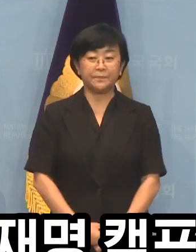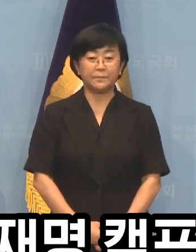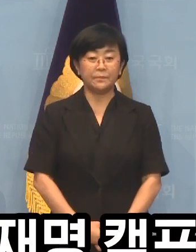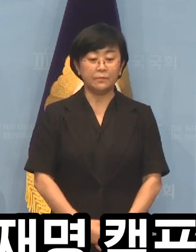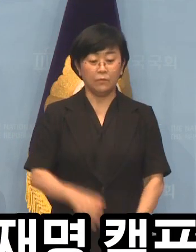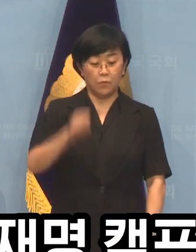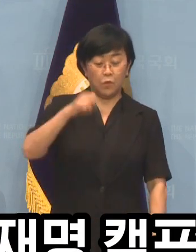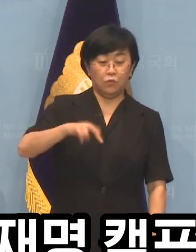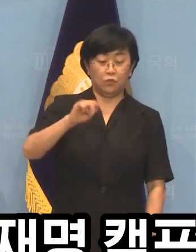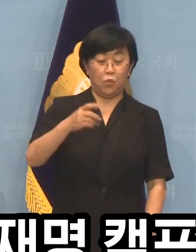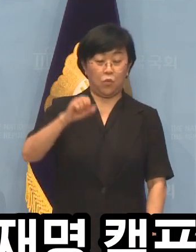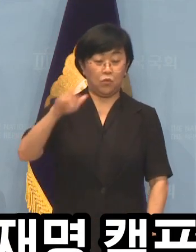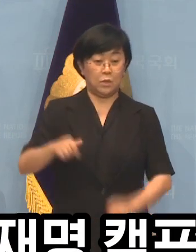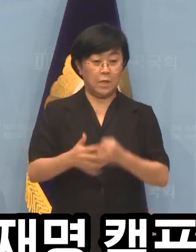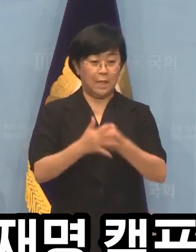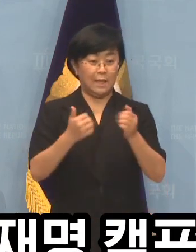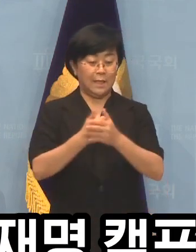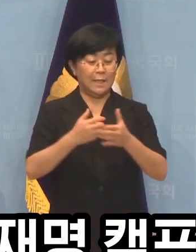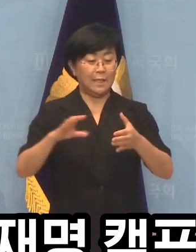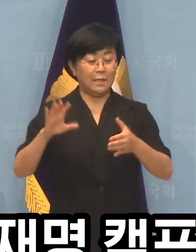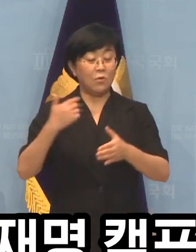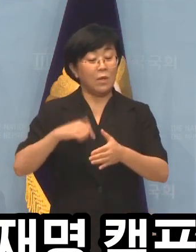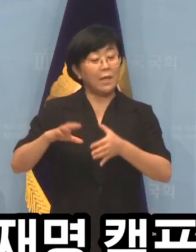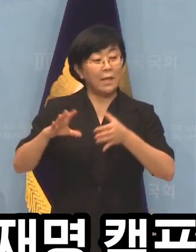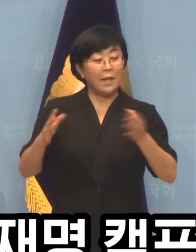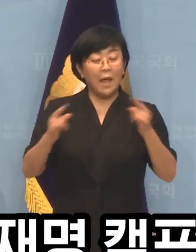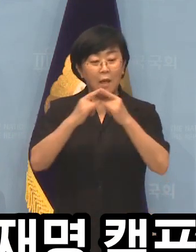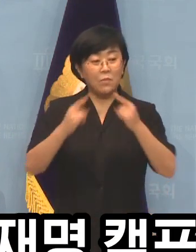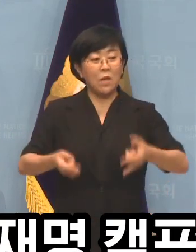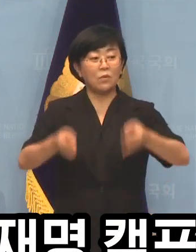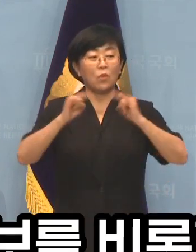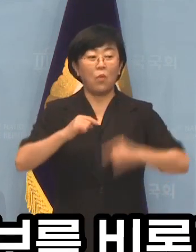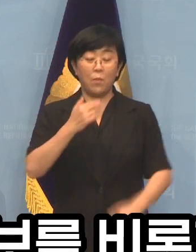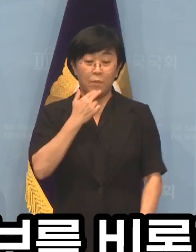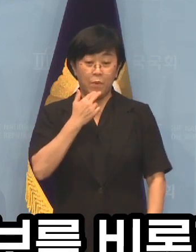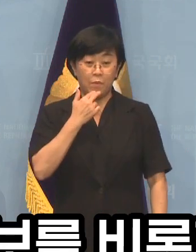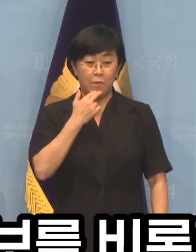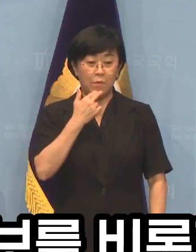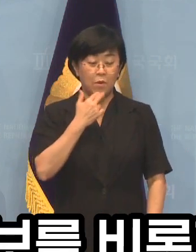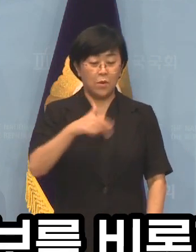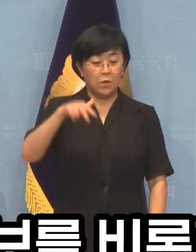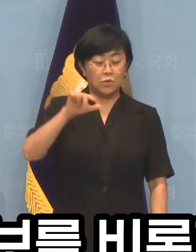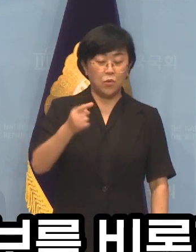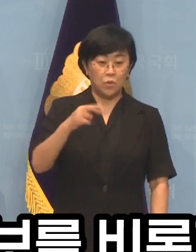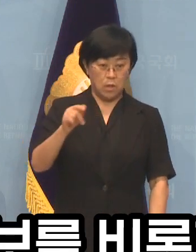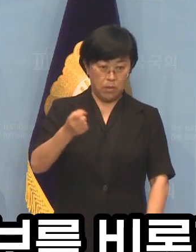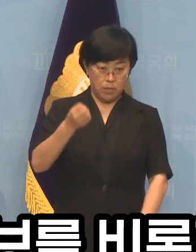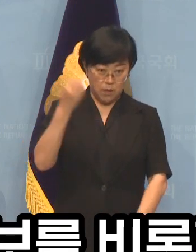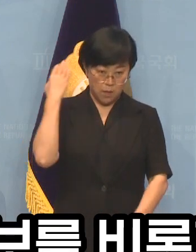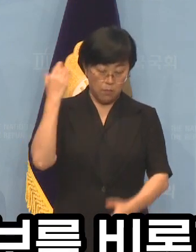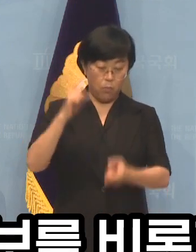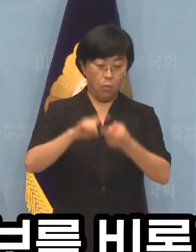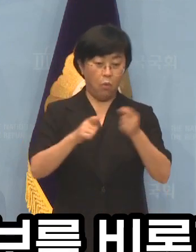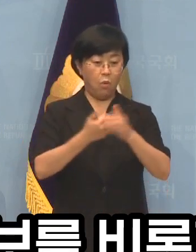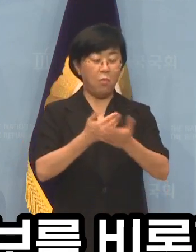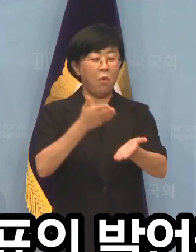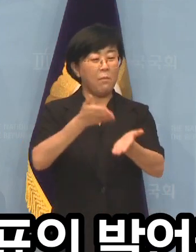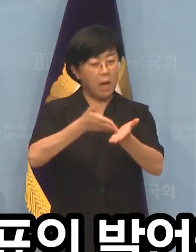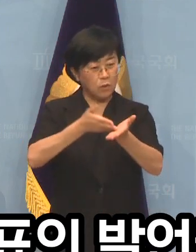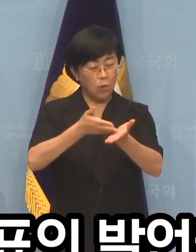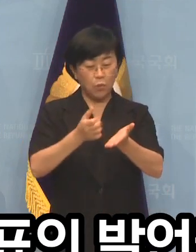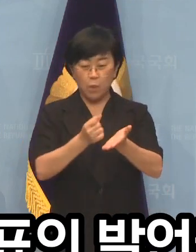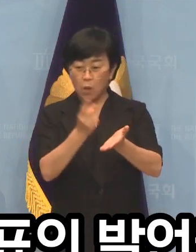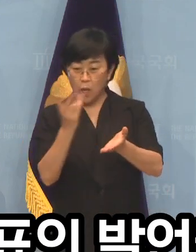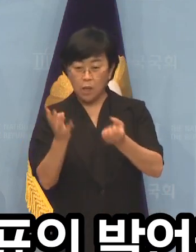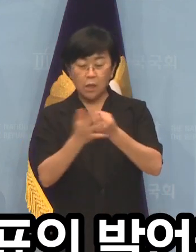유동규 씨는 이재명 캠프에 소속되어 있지 않습니다. 하지만 조선일보를 비롯한 종편 등의 일부 언론은